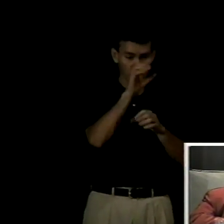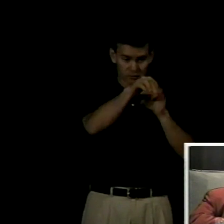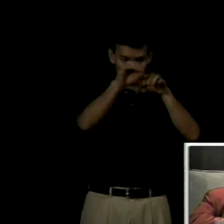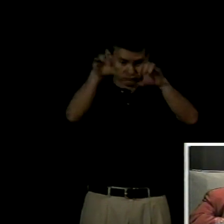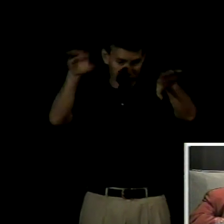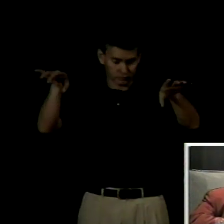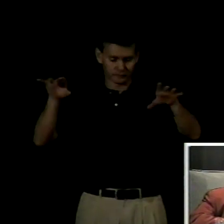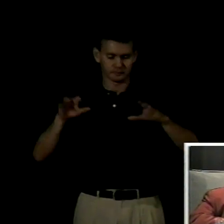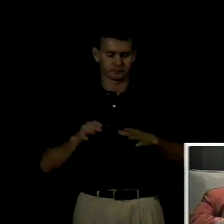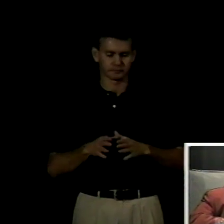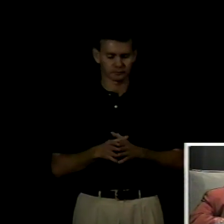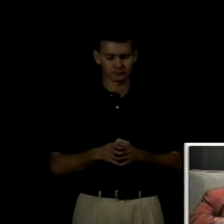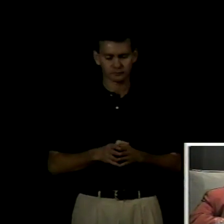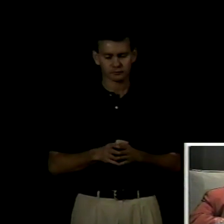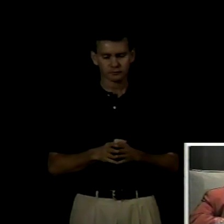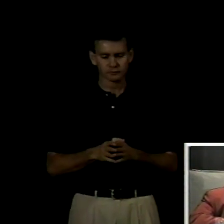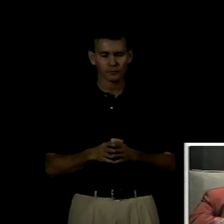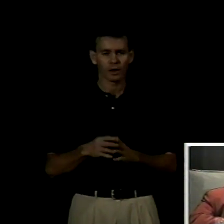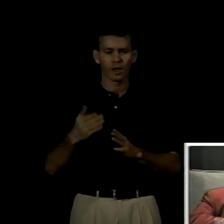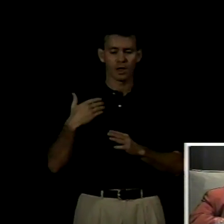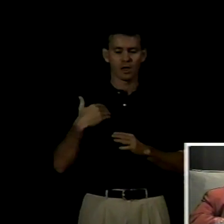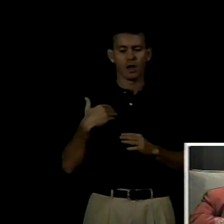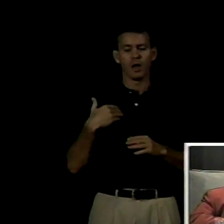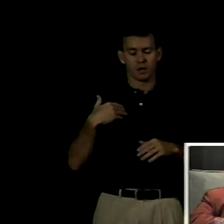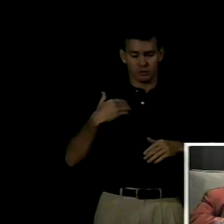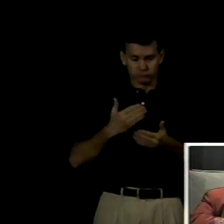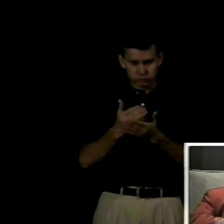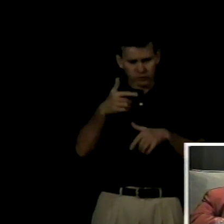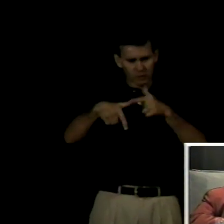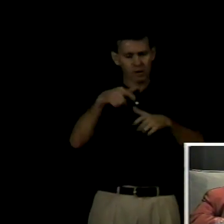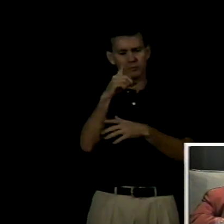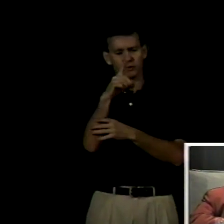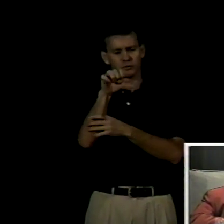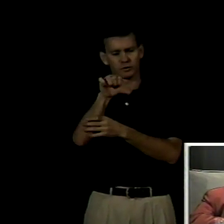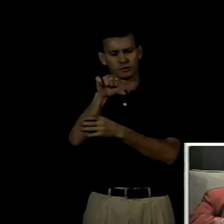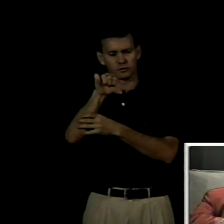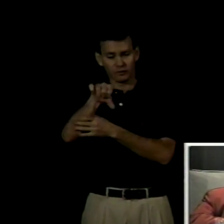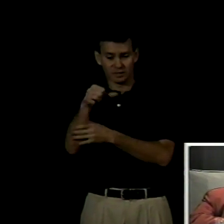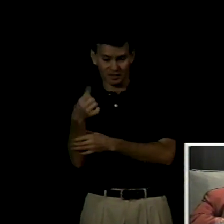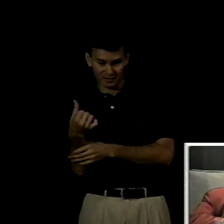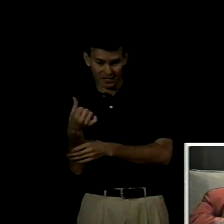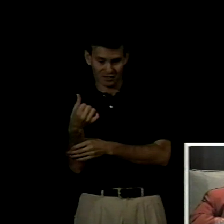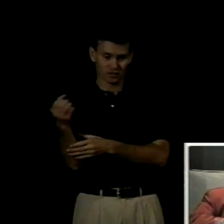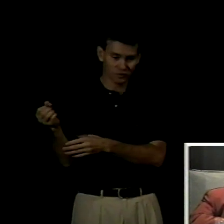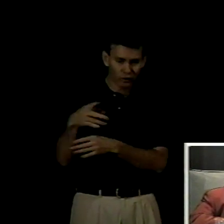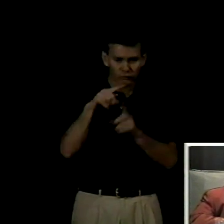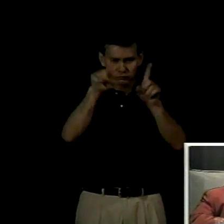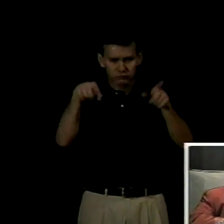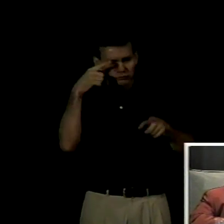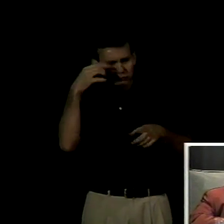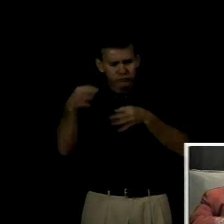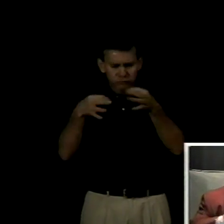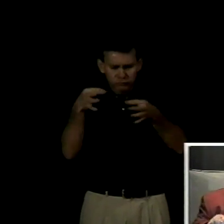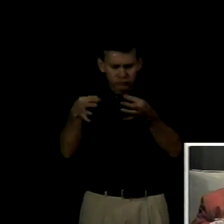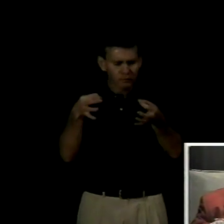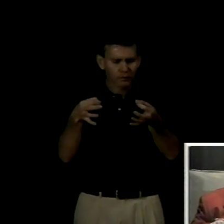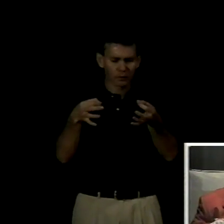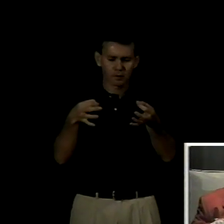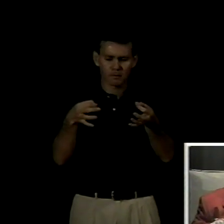autor tiene un trabajo del 96 que se llama las políticas lingüísticas donde introduce algunos aspectos sobre el equipamiento de las lenguas y la planificación